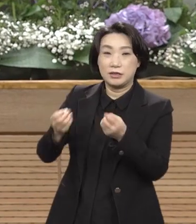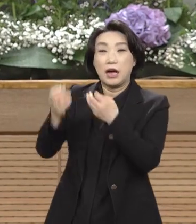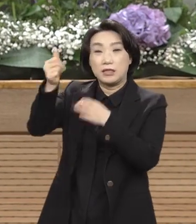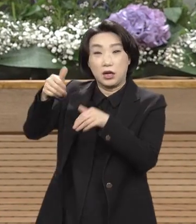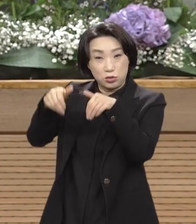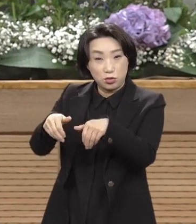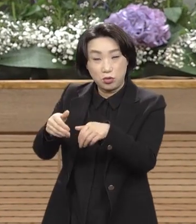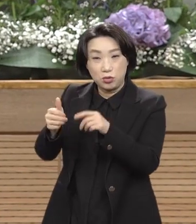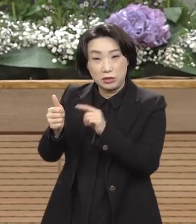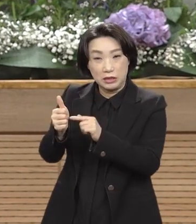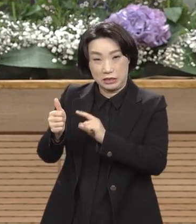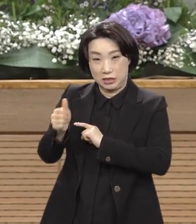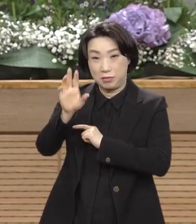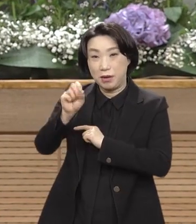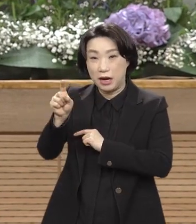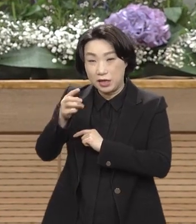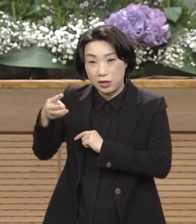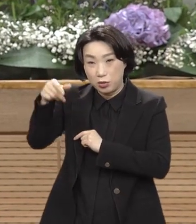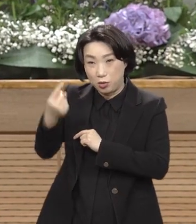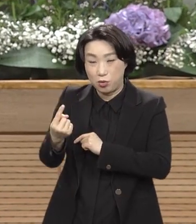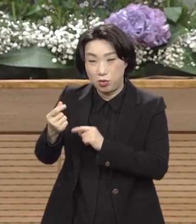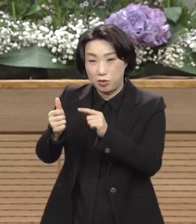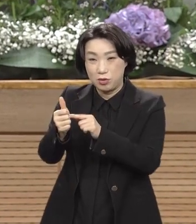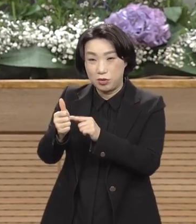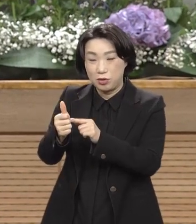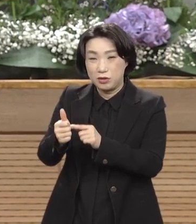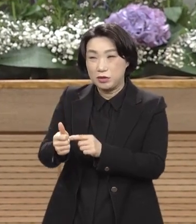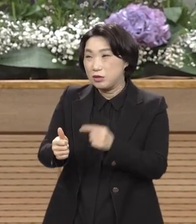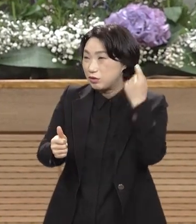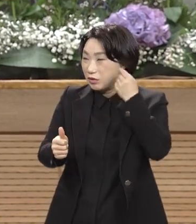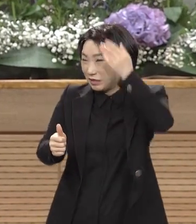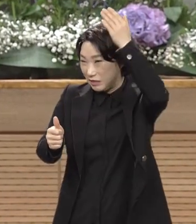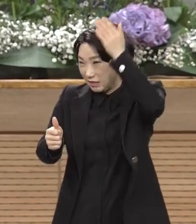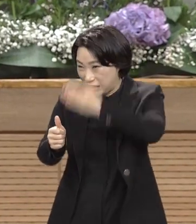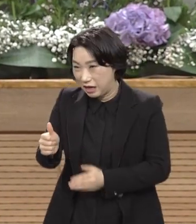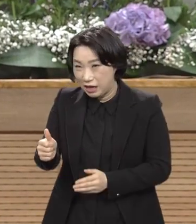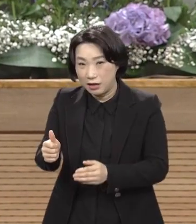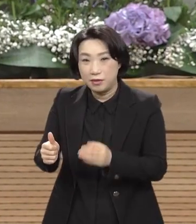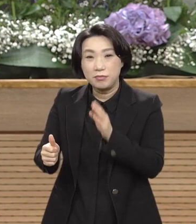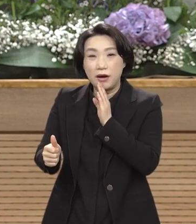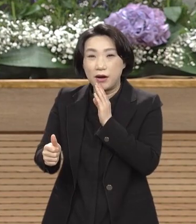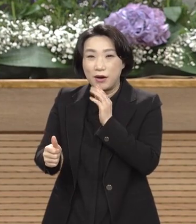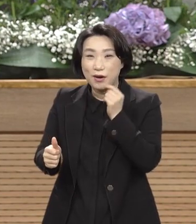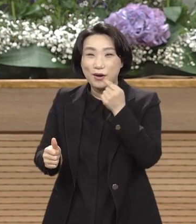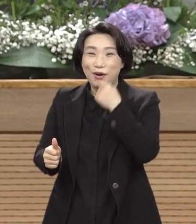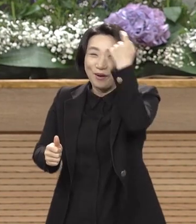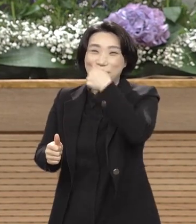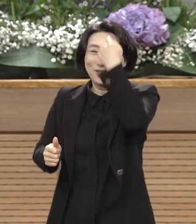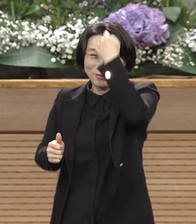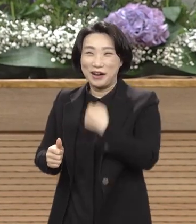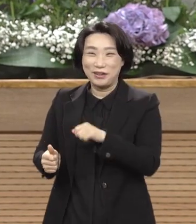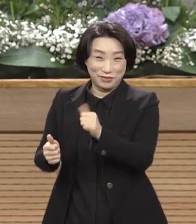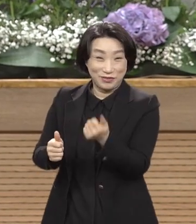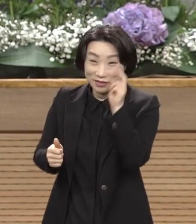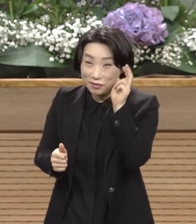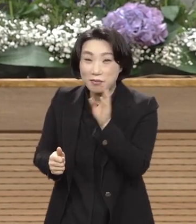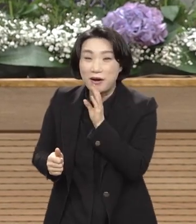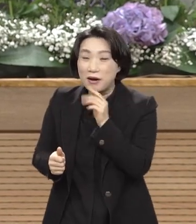말고를 내려쳤는데 얼굴이 맞았으면 죽었을 텐데 쥐가 맞았으면 귀가 뚝